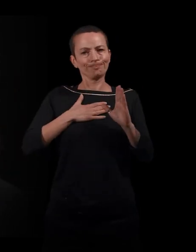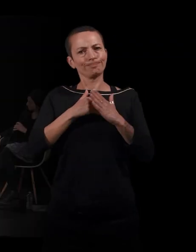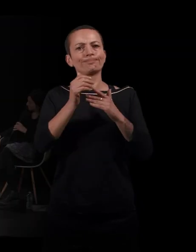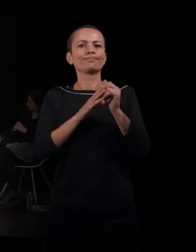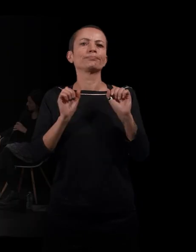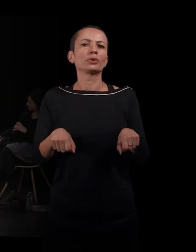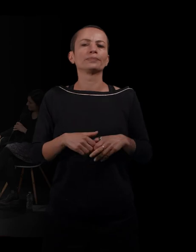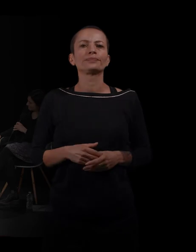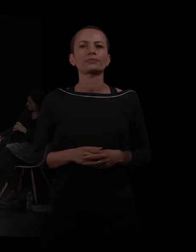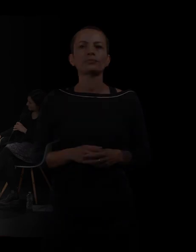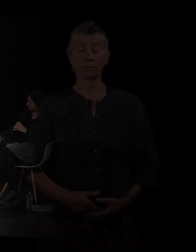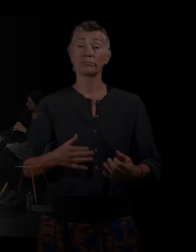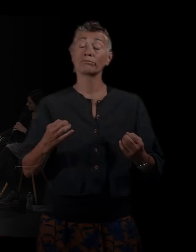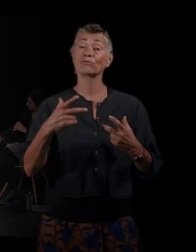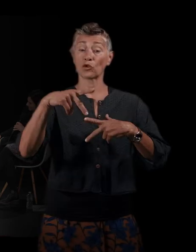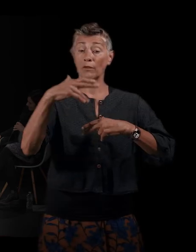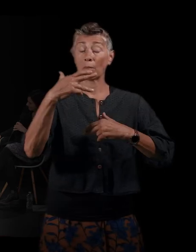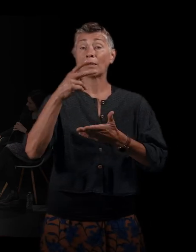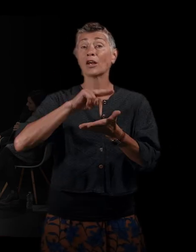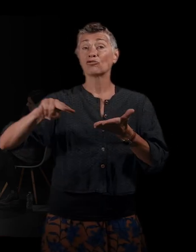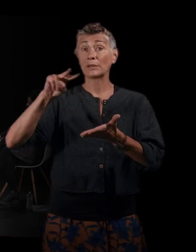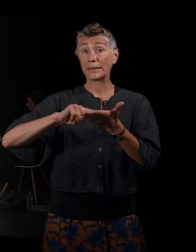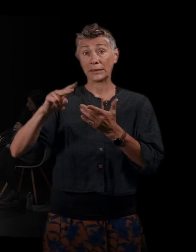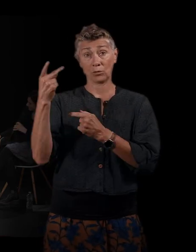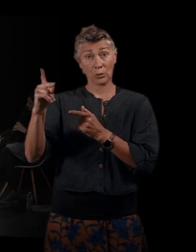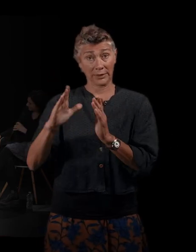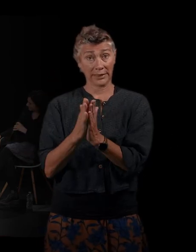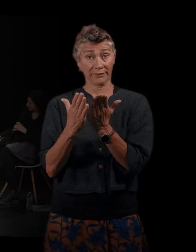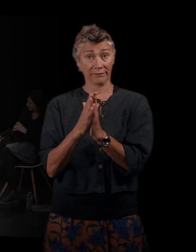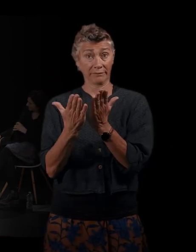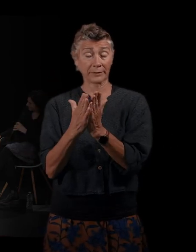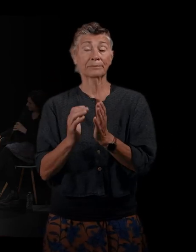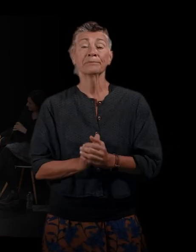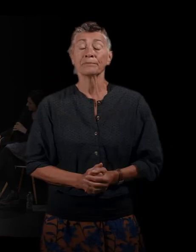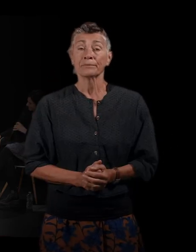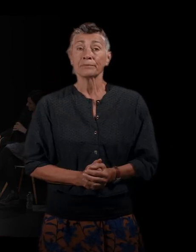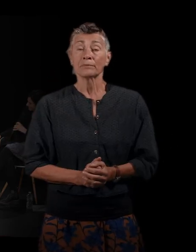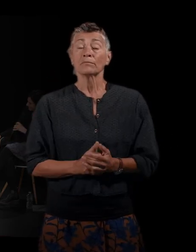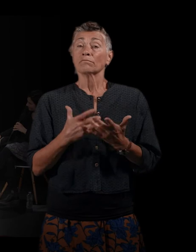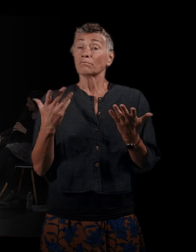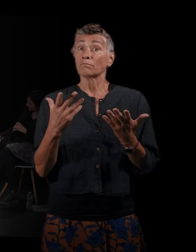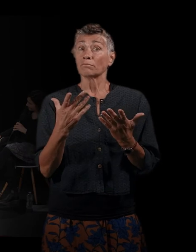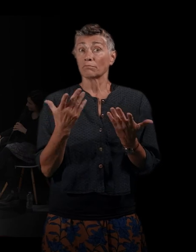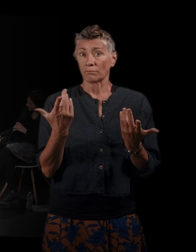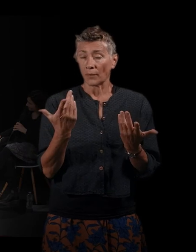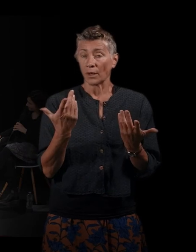passage, un petit paragraphe où vous écrivez, seul, vraiment, critique de la notion de migration autonome.